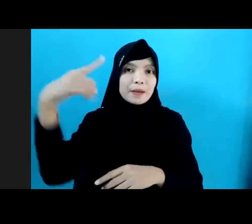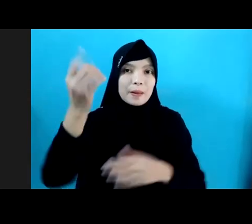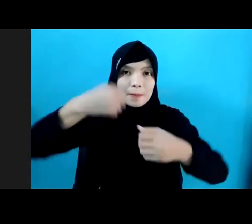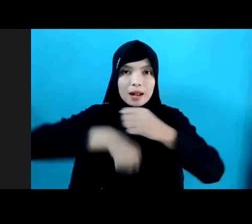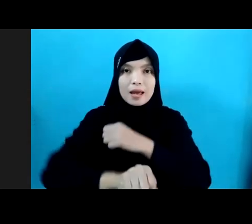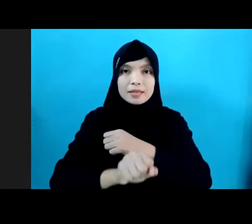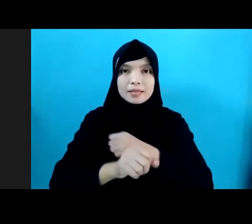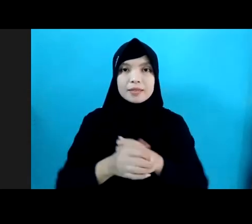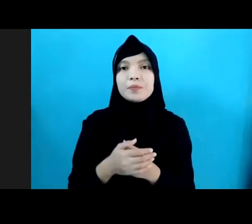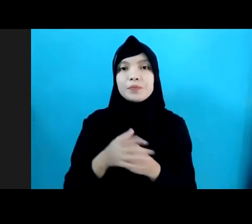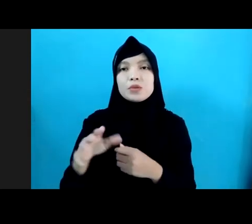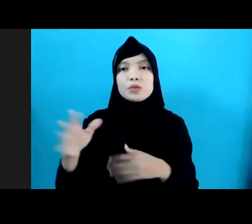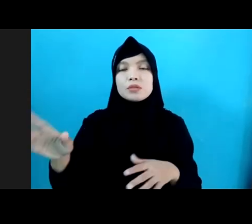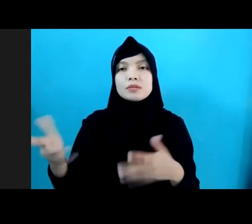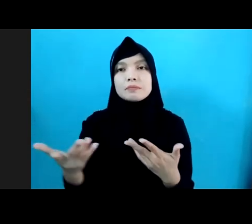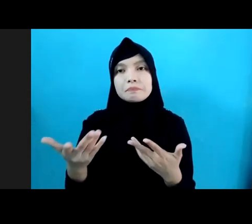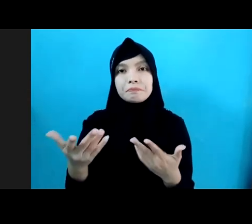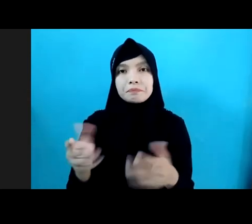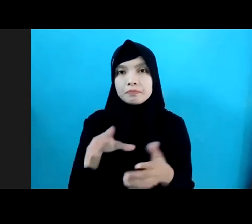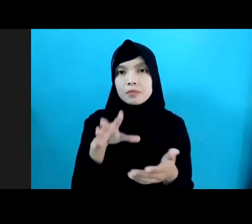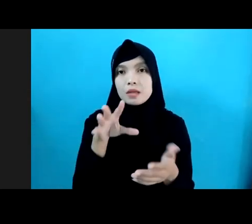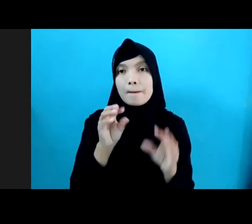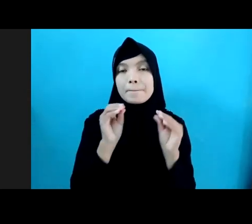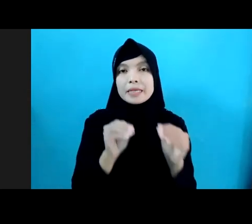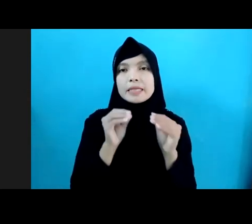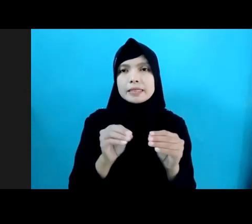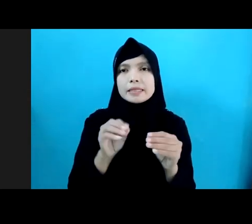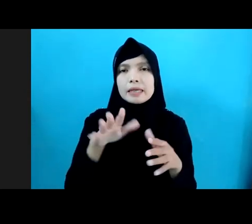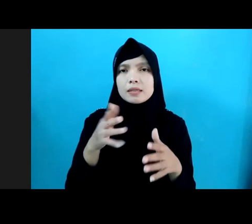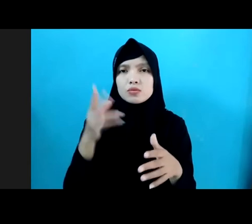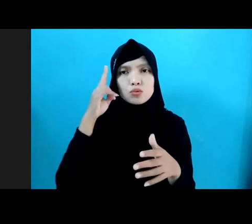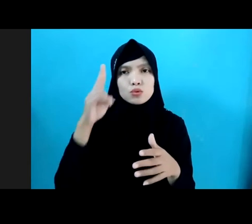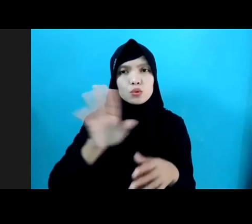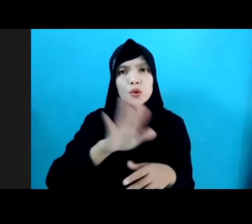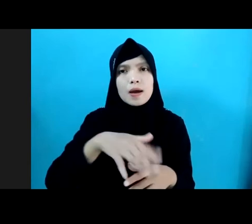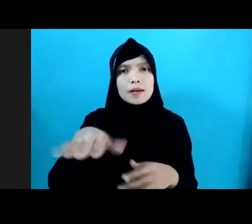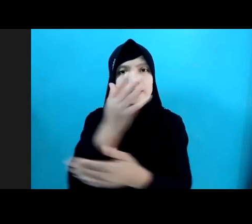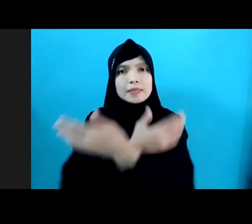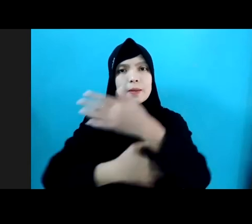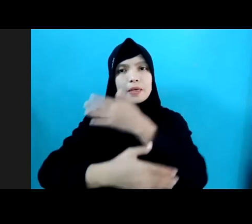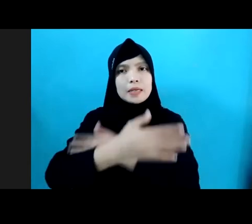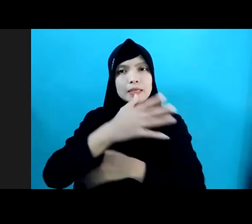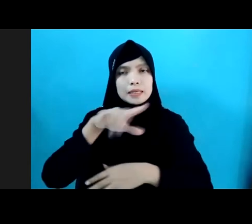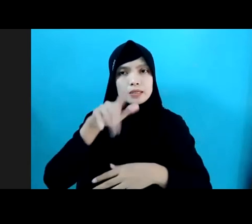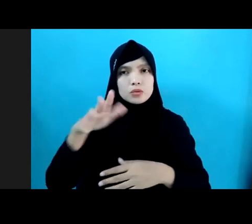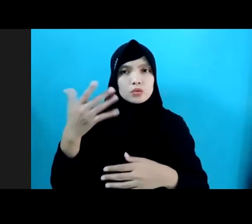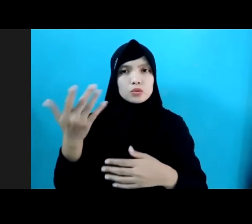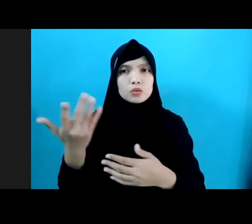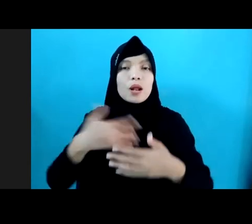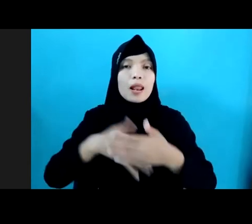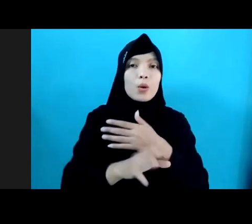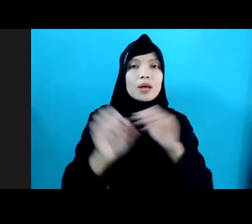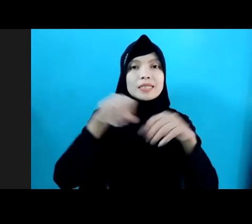pengembalian pendidikan yang hilang bagi anak-anak yang terpuruk dan anak disabilitas melalui sistem pendidikan yang berkualitas tinggi